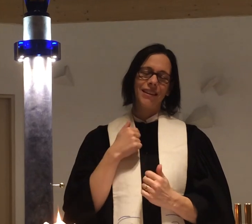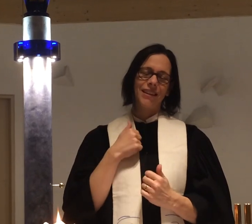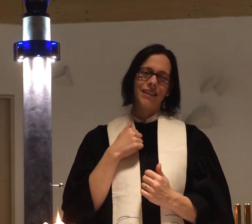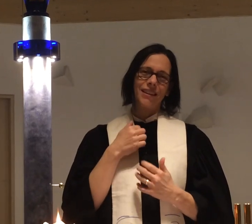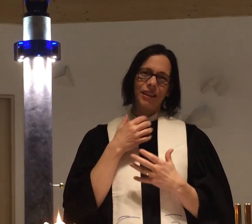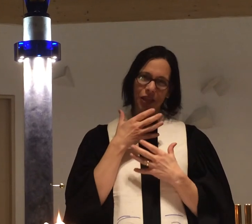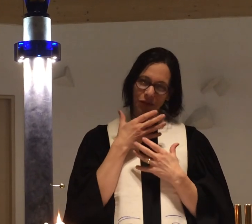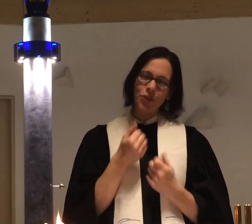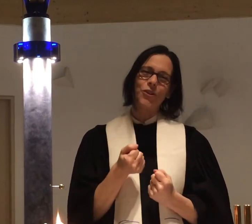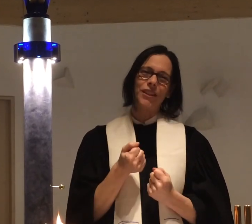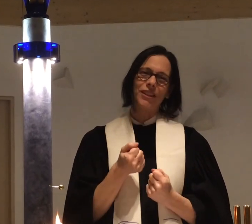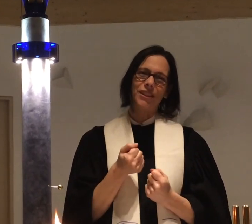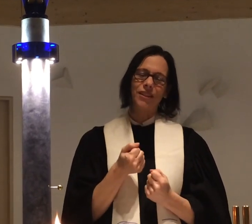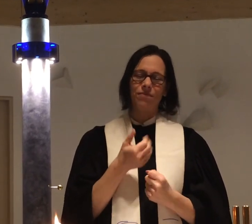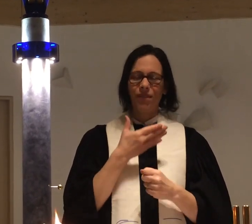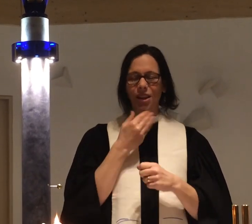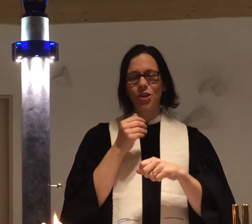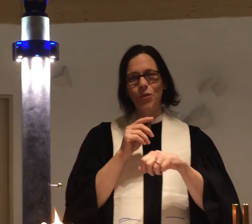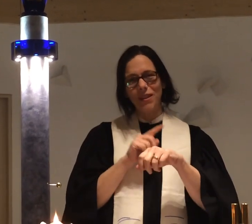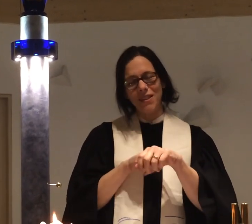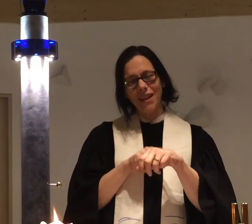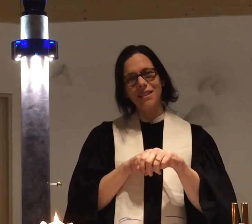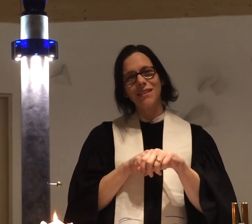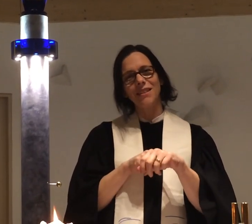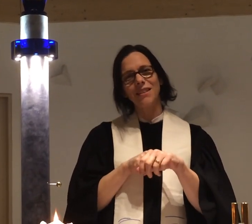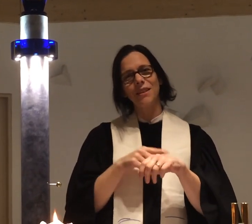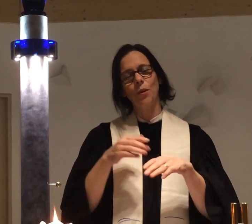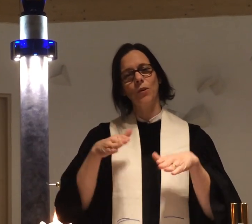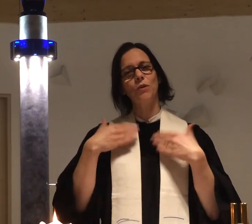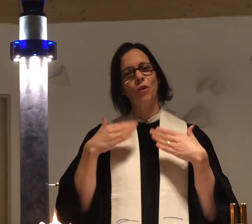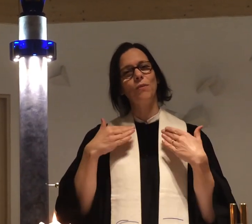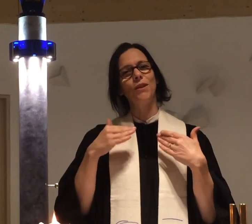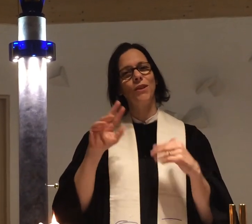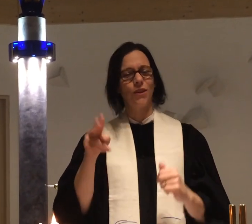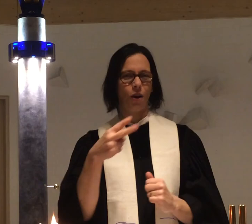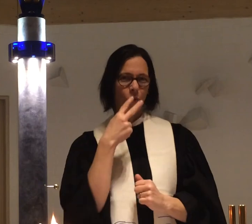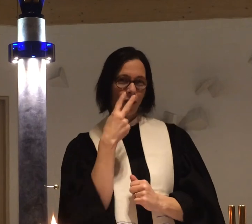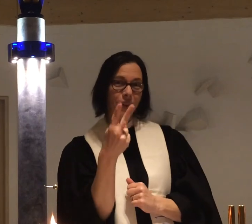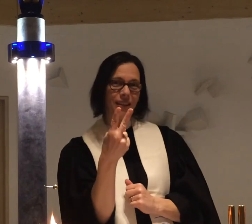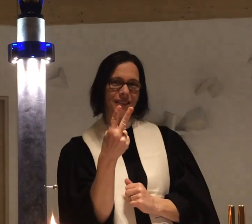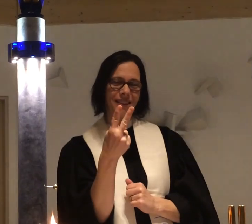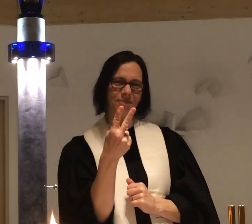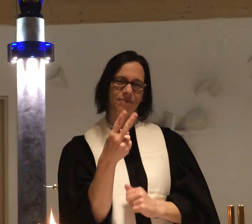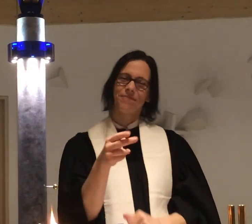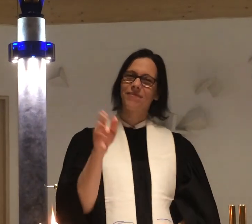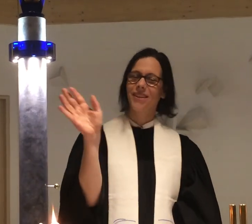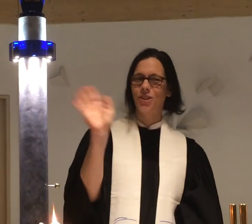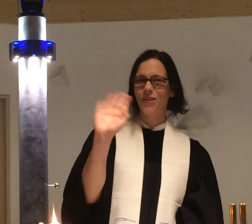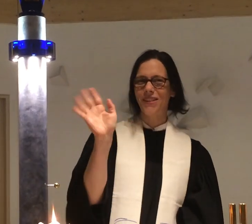Ich wünsche euch eine schöne Zeit und ich freue mich auf ein Wiedersehen. Tschüss.